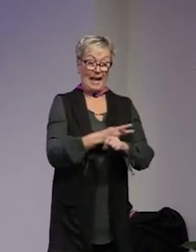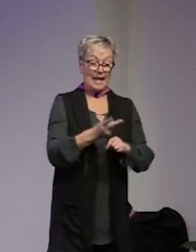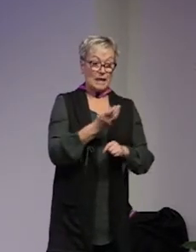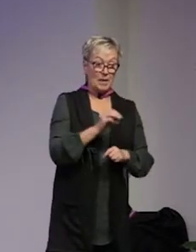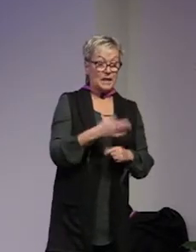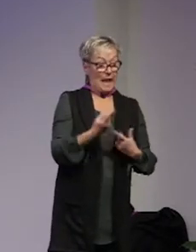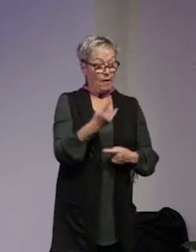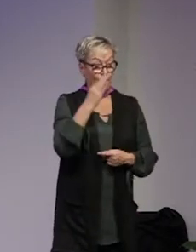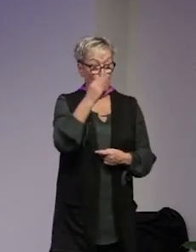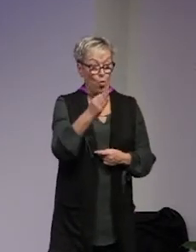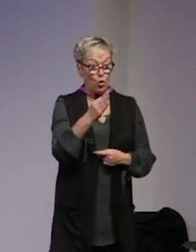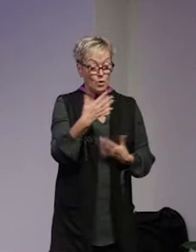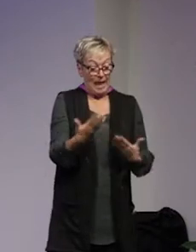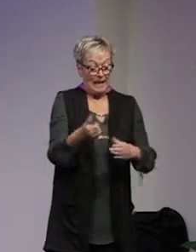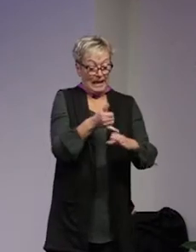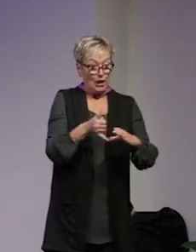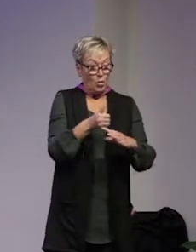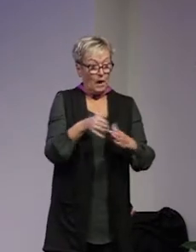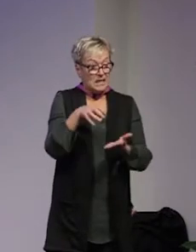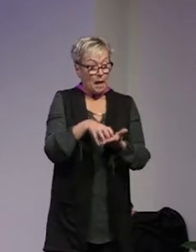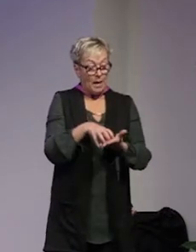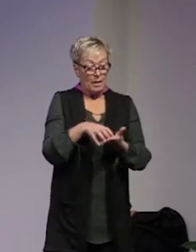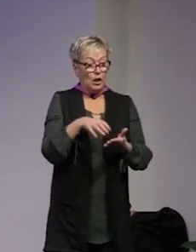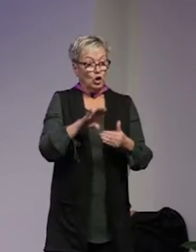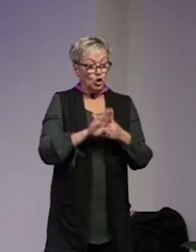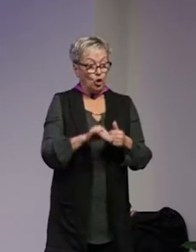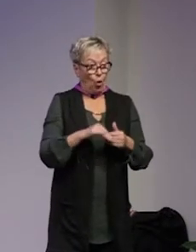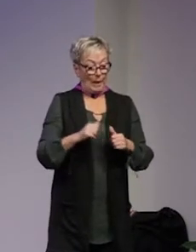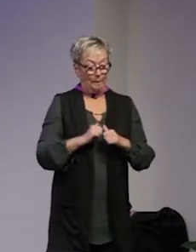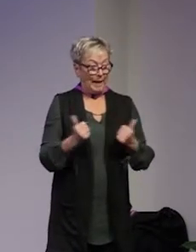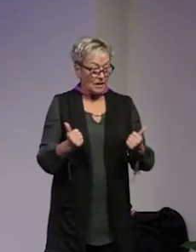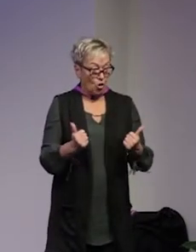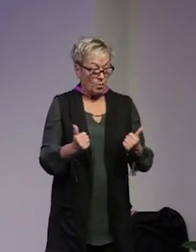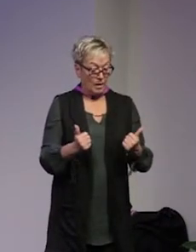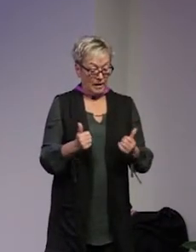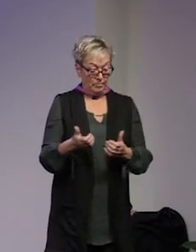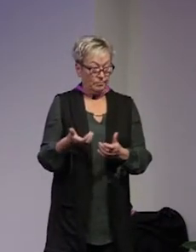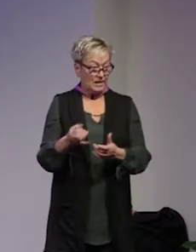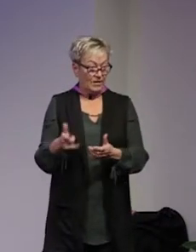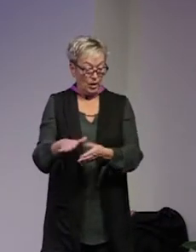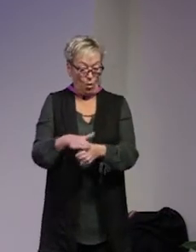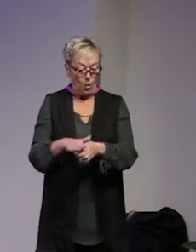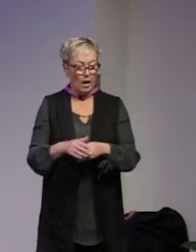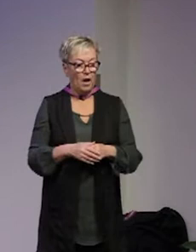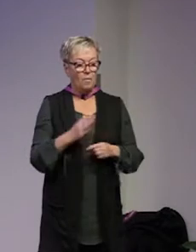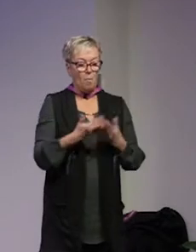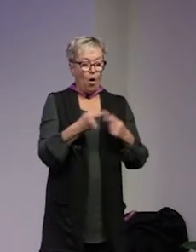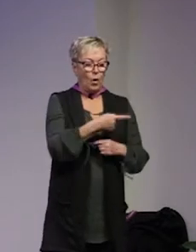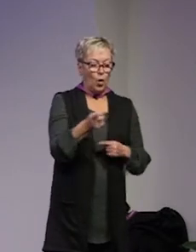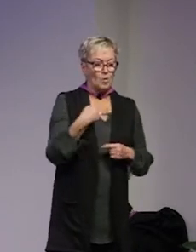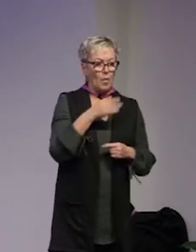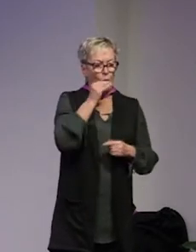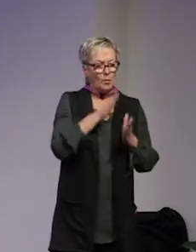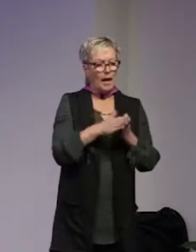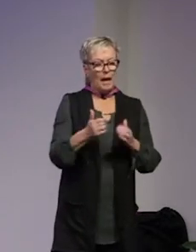extremism är en fråga som faller inom samhällsskydd och beredskap det specifika området för många av dem vi har pratat med i alla fall